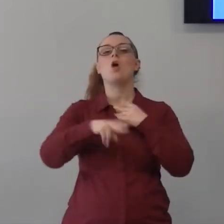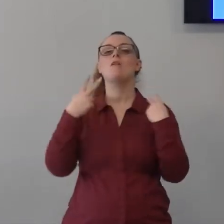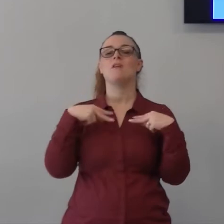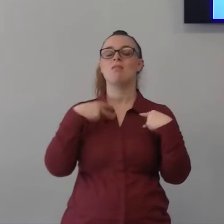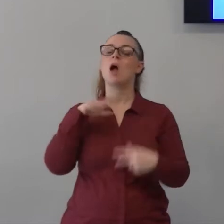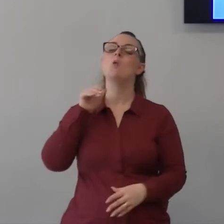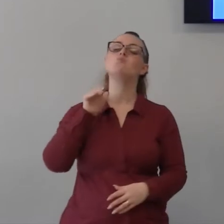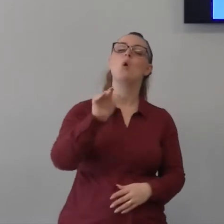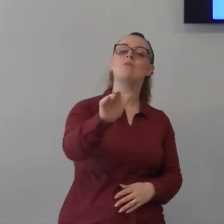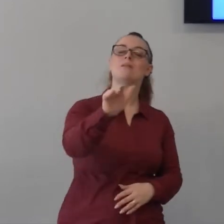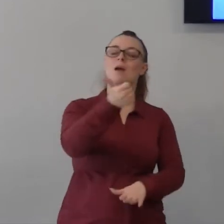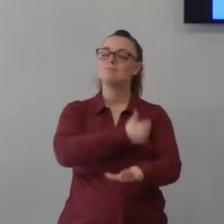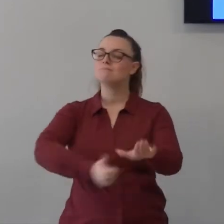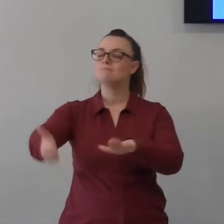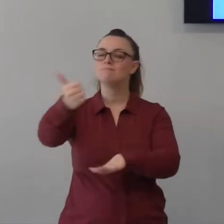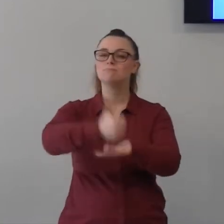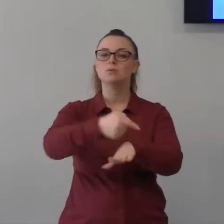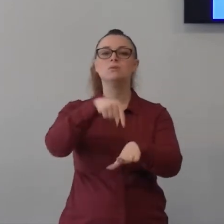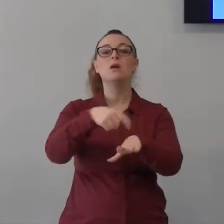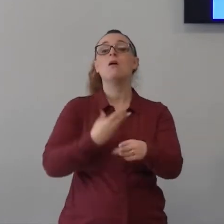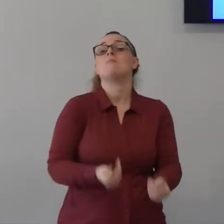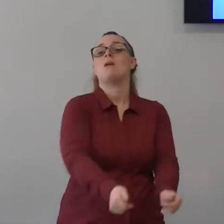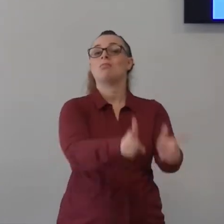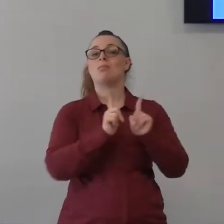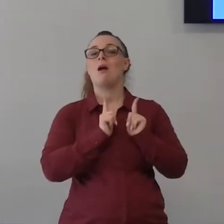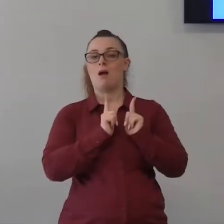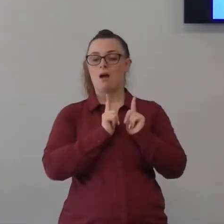perché questa è la forza della causa della tua vita